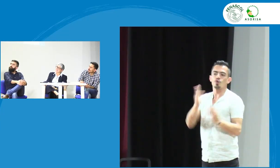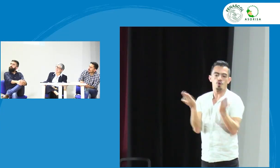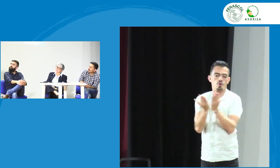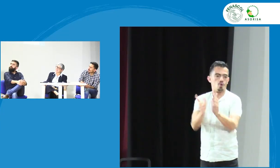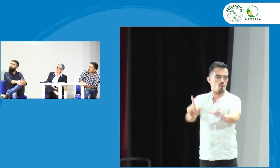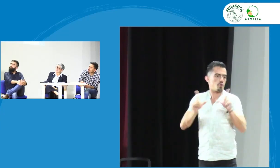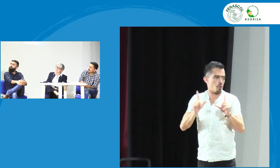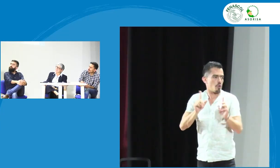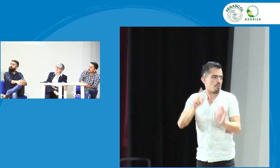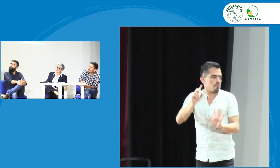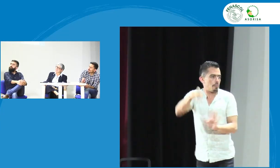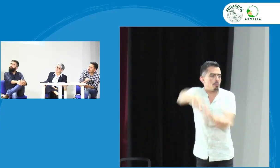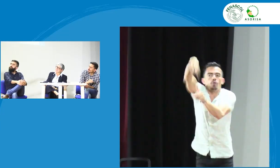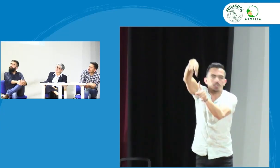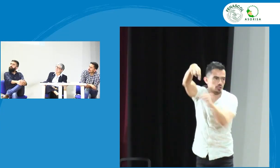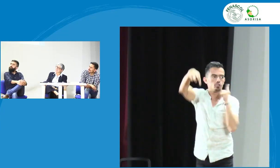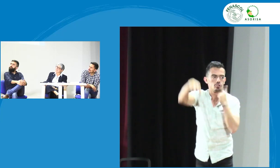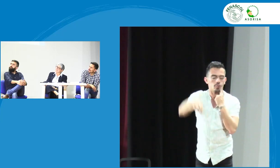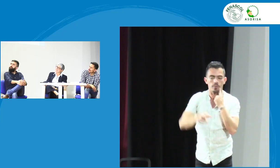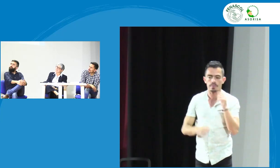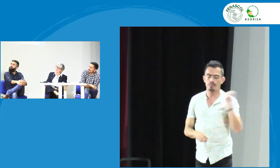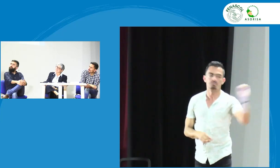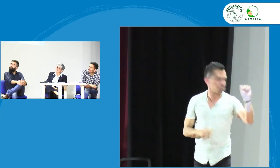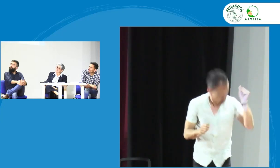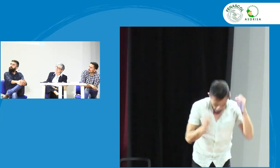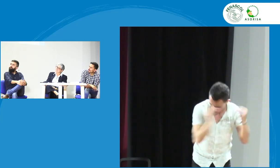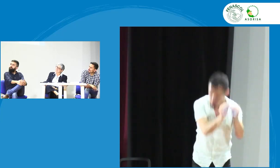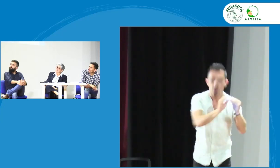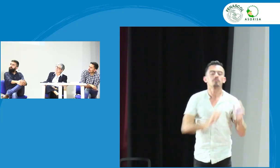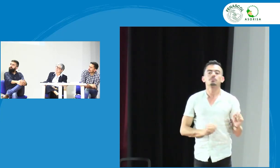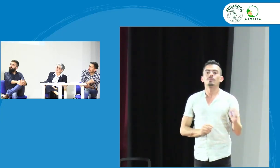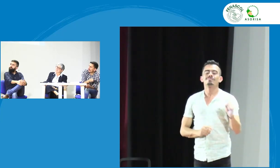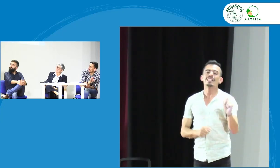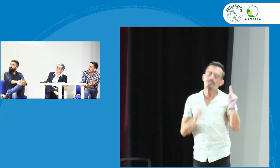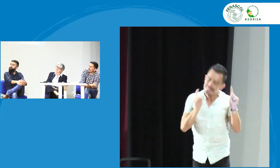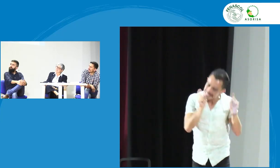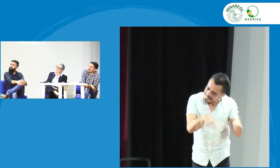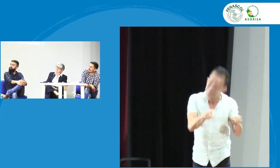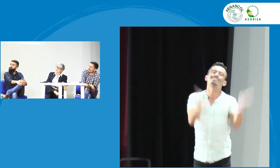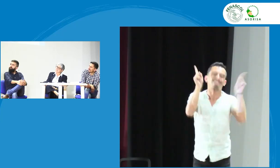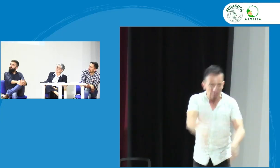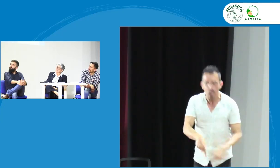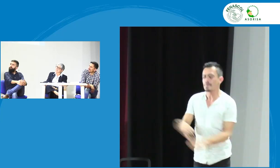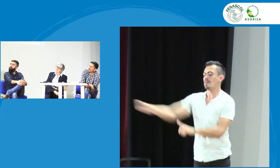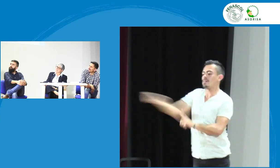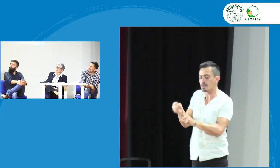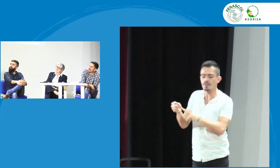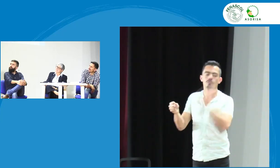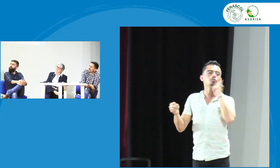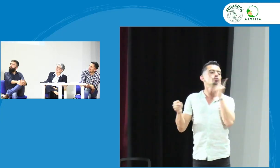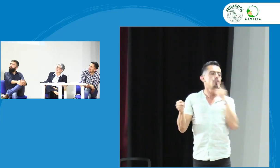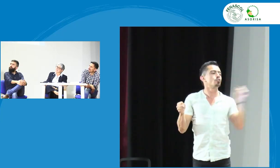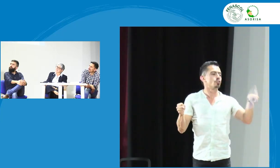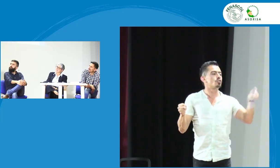importante se tenga en cuenta bueno mencionan que deben ser profesionales sordos pero